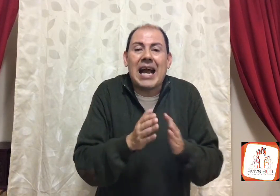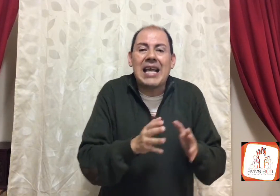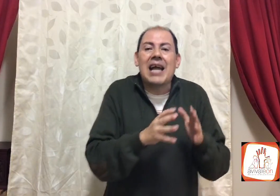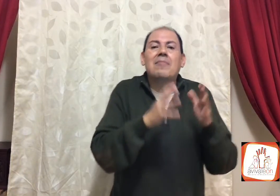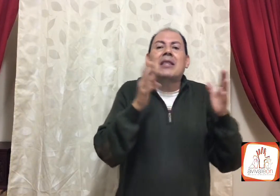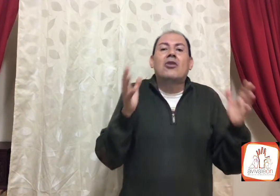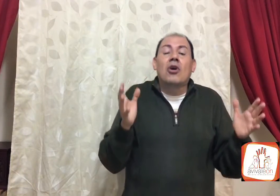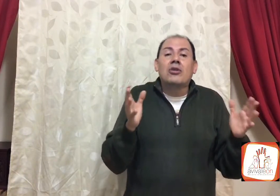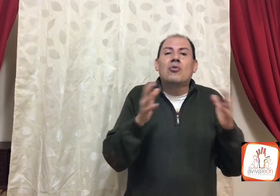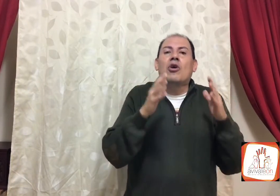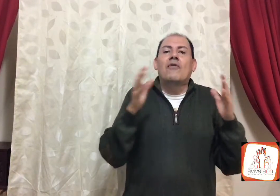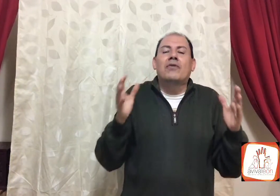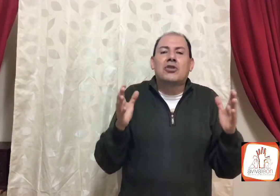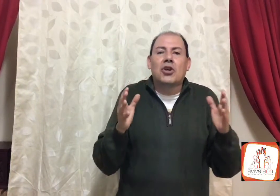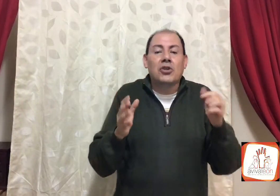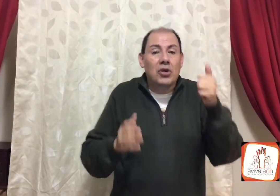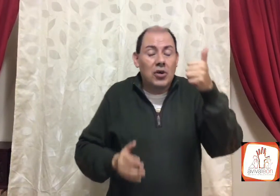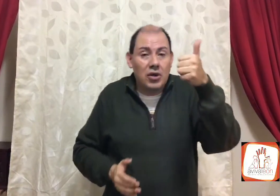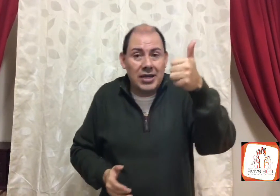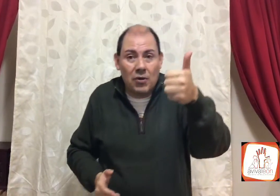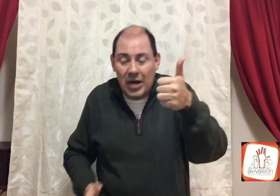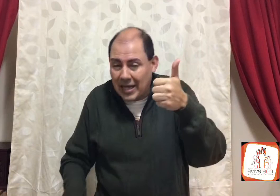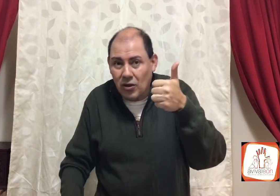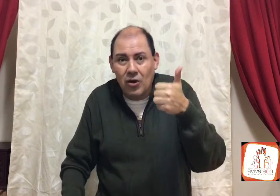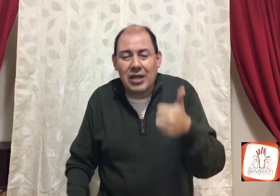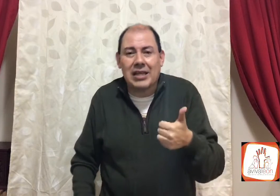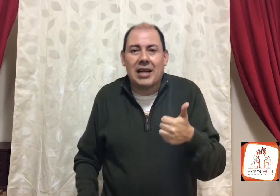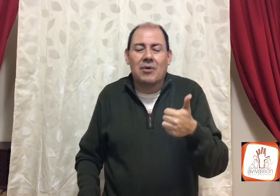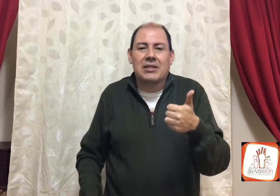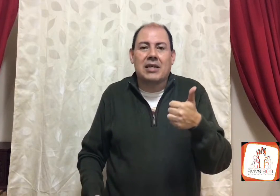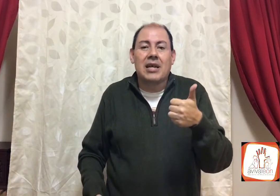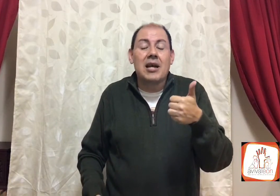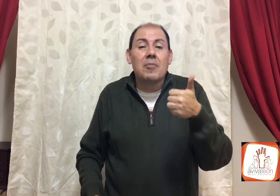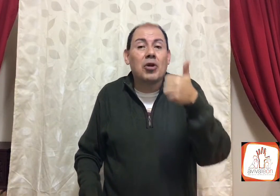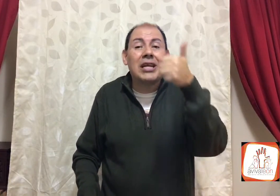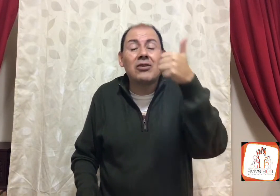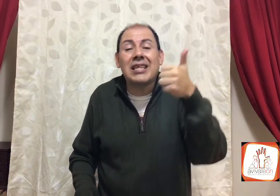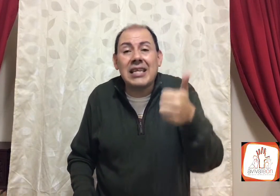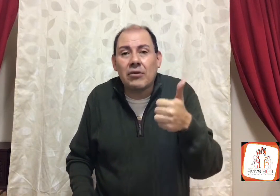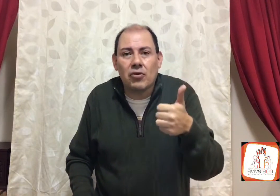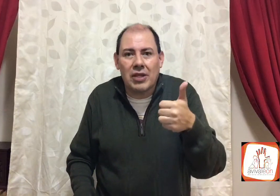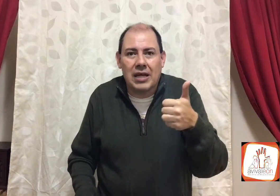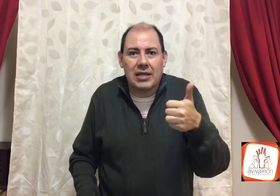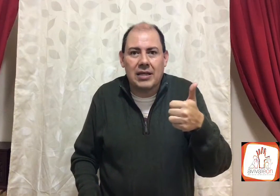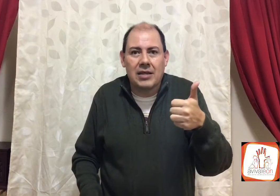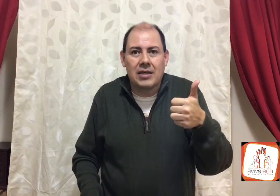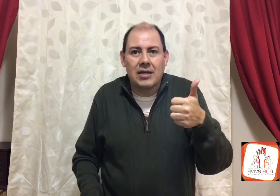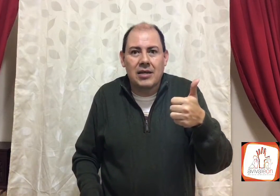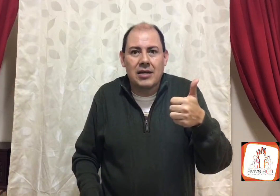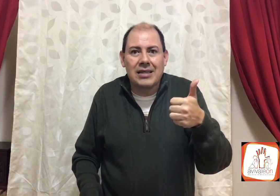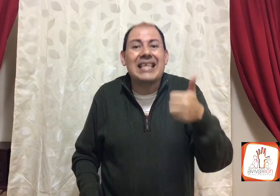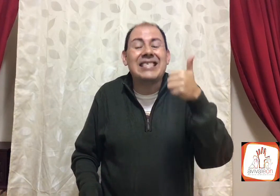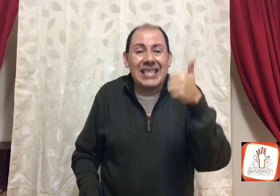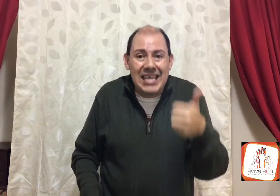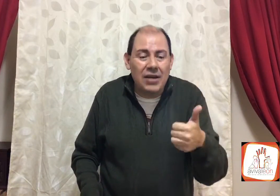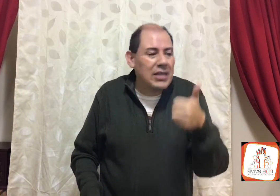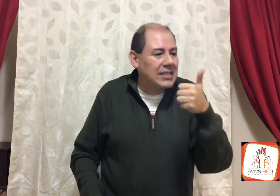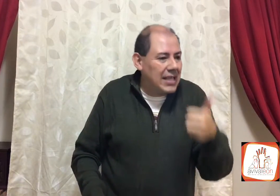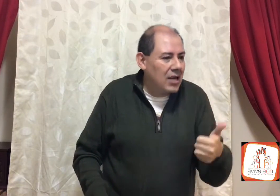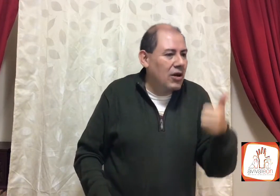Micaía imitó, y tuvo confusión, recuerda todo lo que te acabo de decir, porque no tenía autoridad, decidieron hacer lo